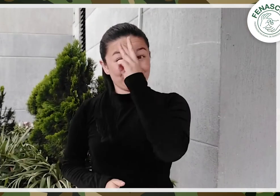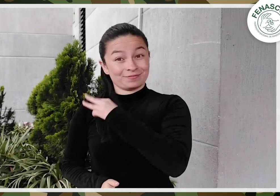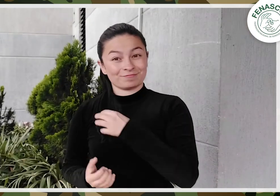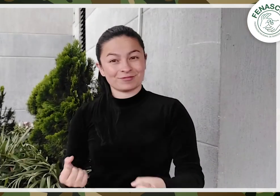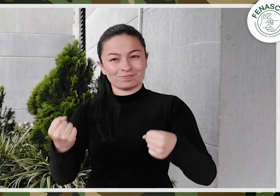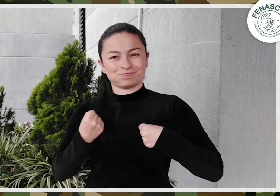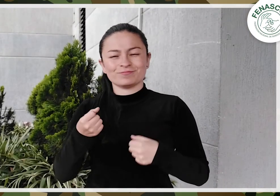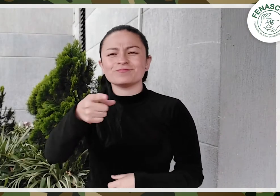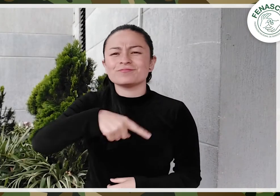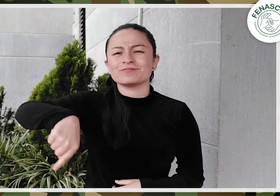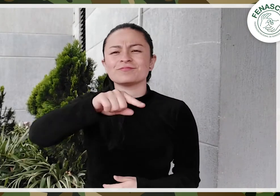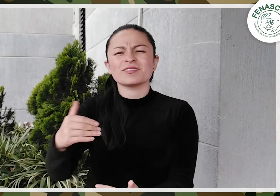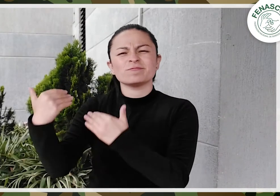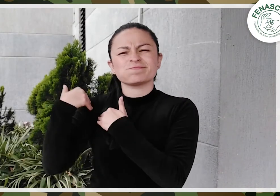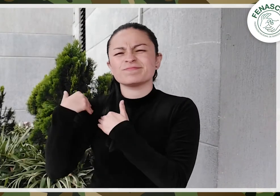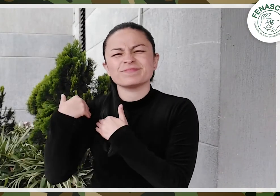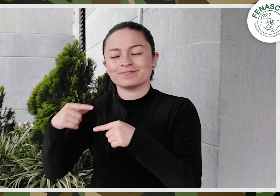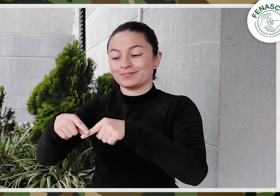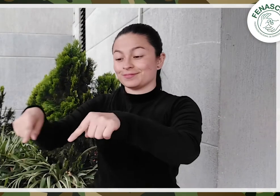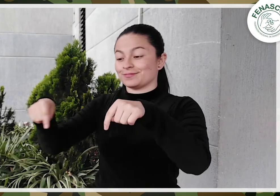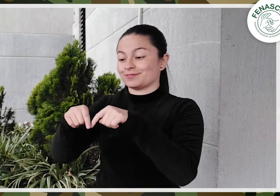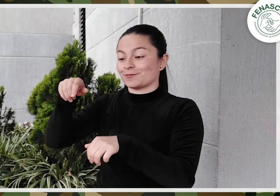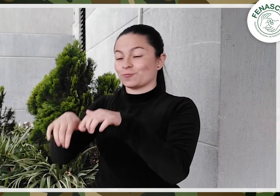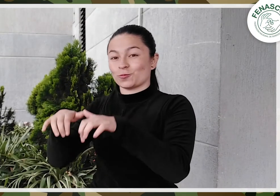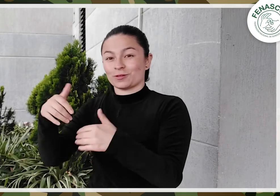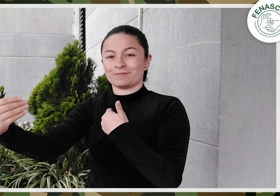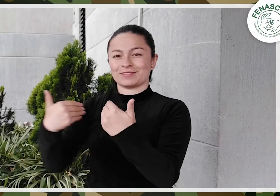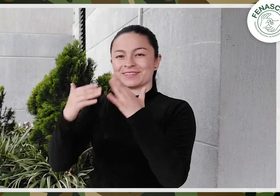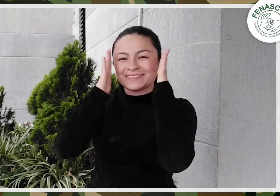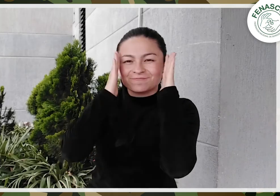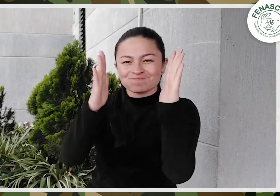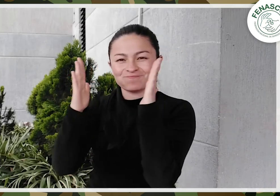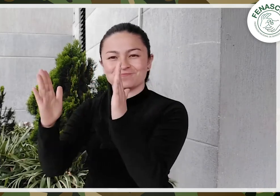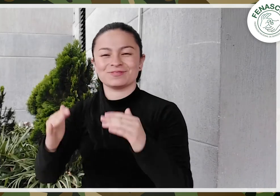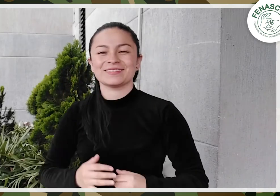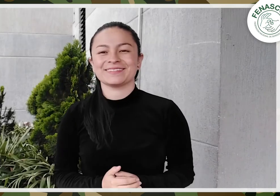Ellos son la oficina de servicio al ciudadano de la Ayudantía General del Comando del Ejército,